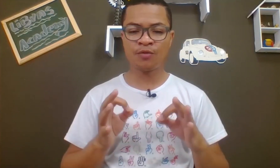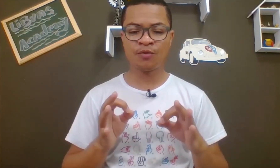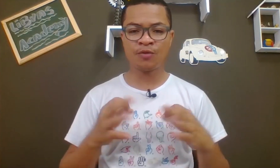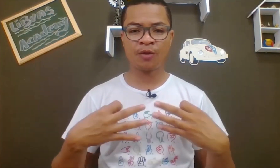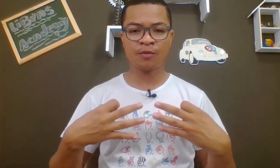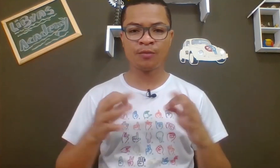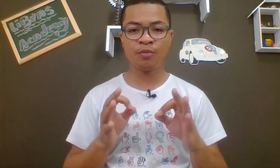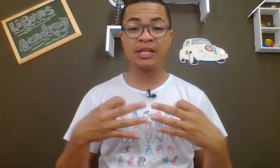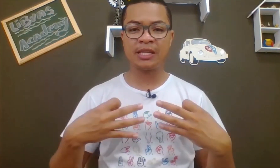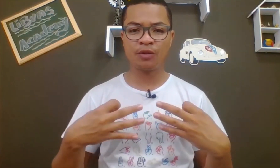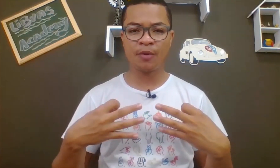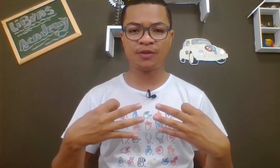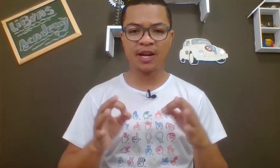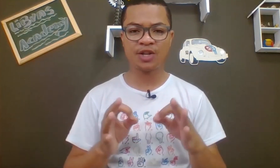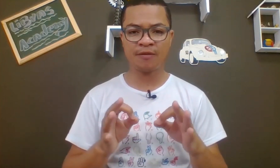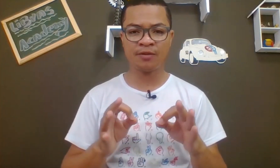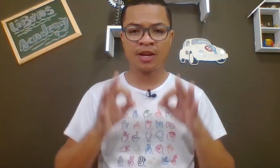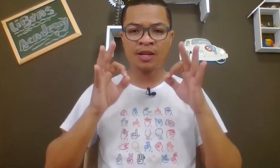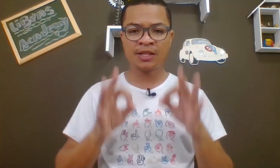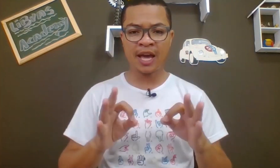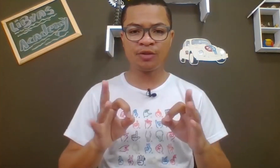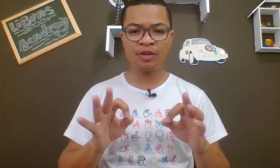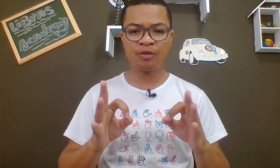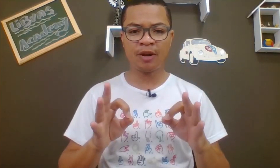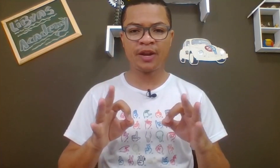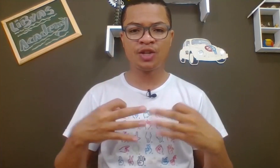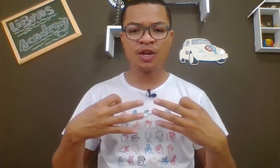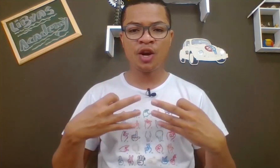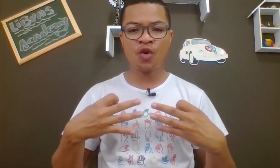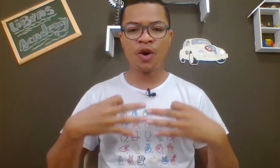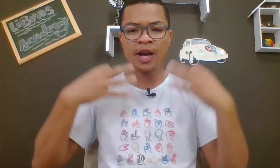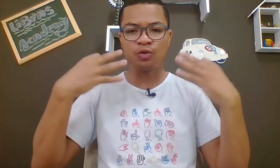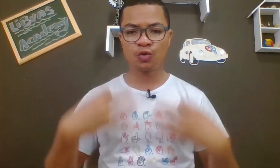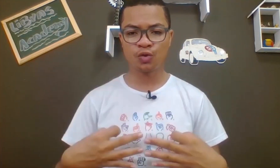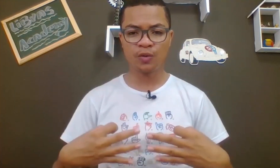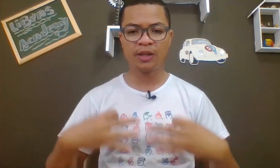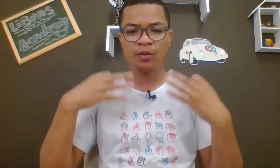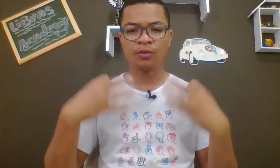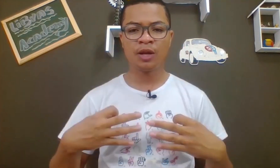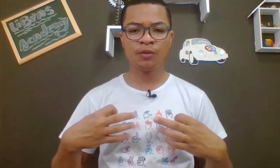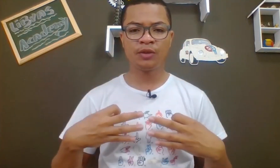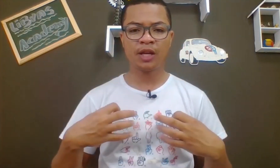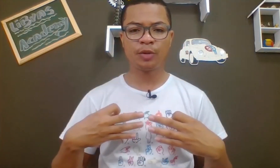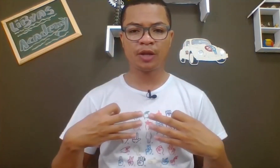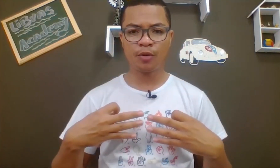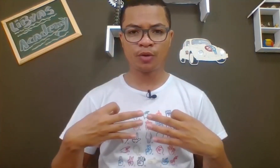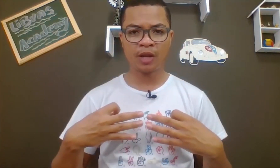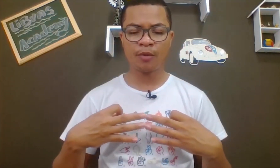a posição da mão é diferente, tá vendo? Certo, dedo pra frente, correto, justo, íntegro, um dedo apontando pro outro, tá